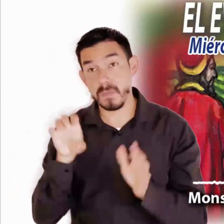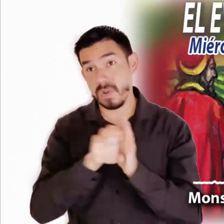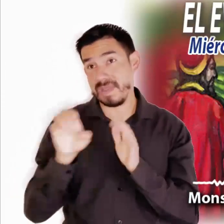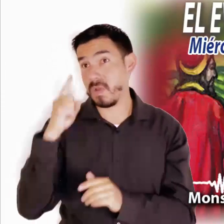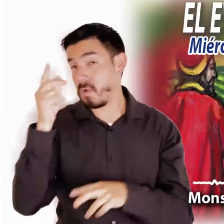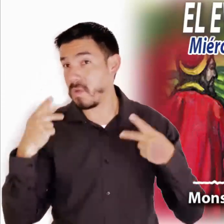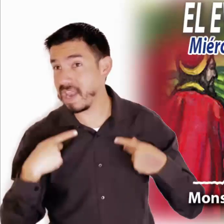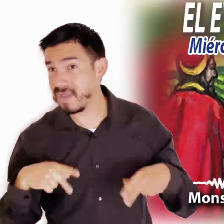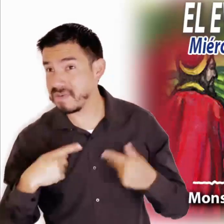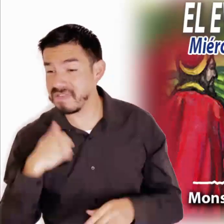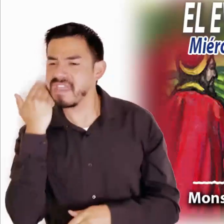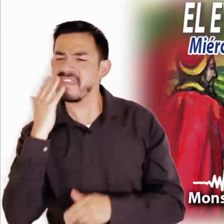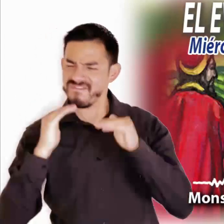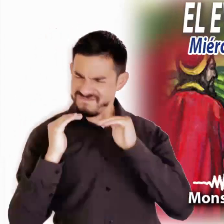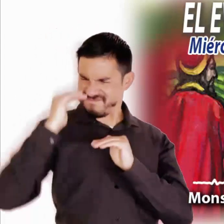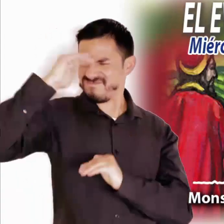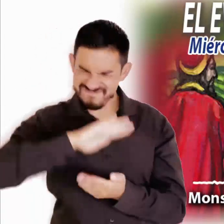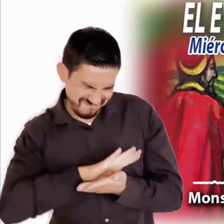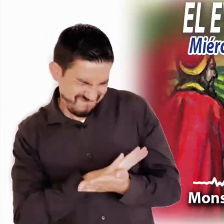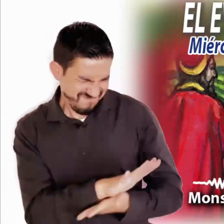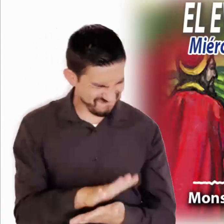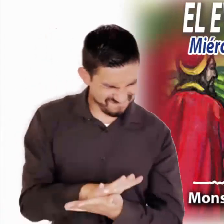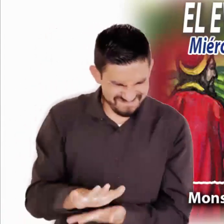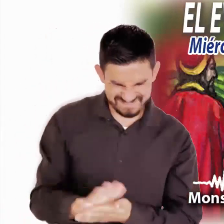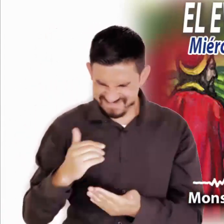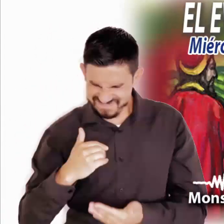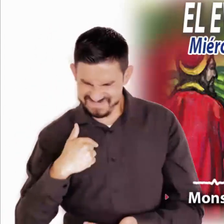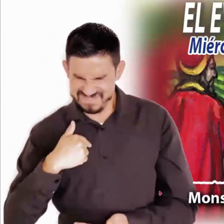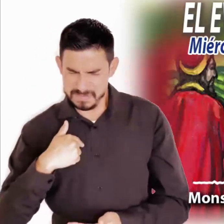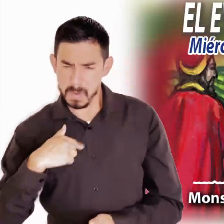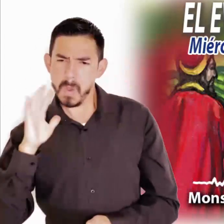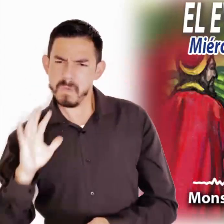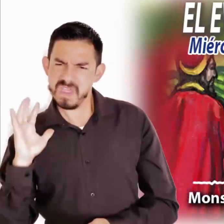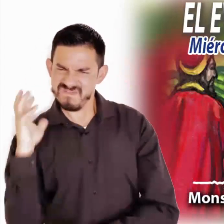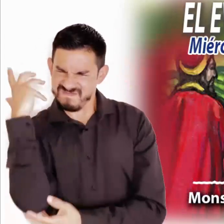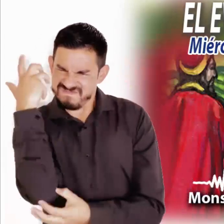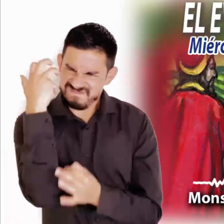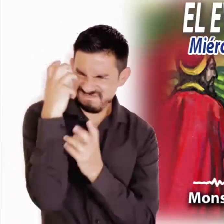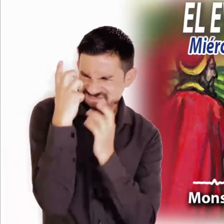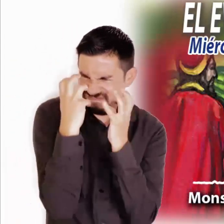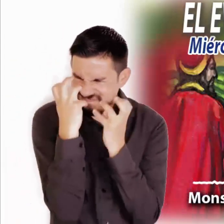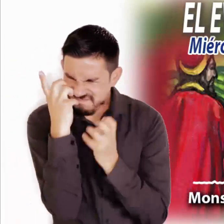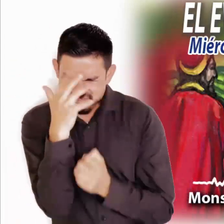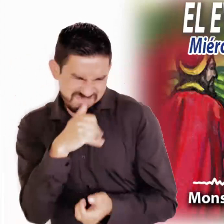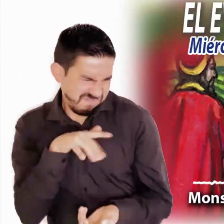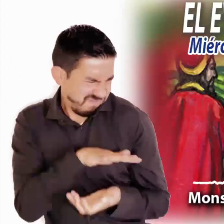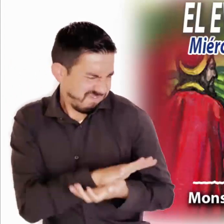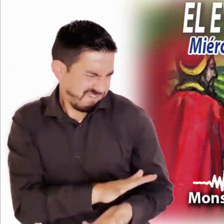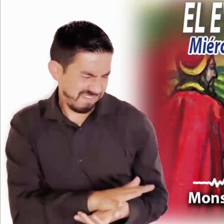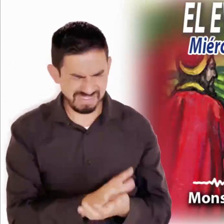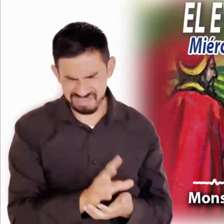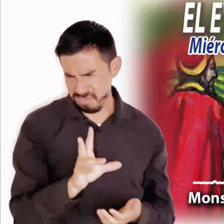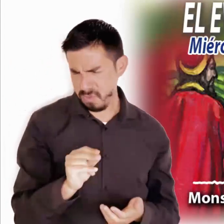Cuando la persona por ambición y poder quiere estar sobre los demás, se convierte en una zarza que lastima y que hiere.